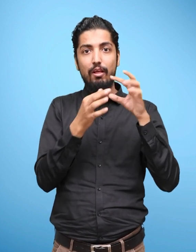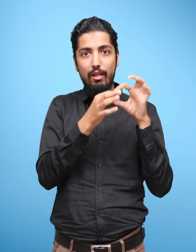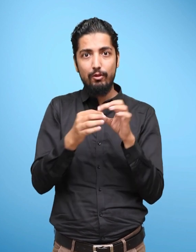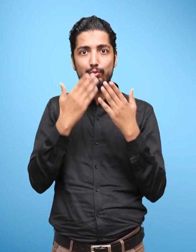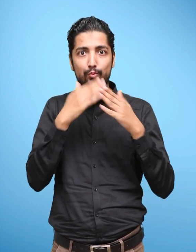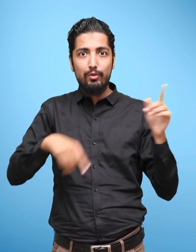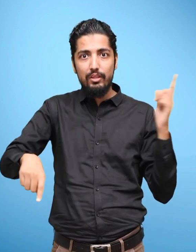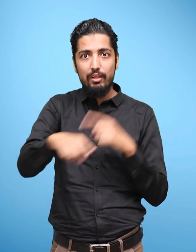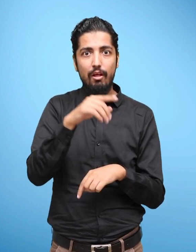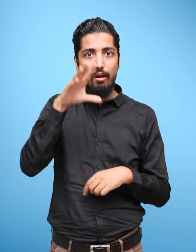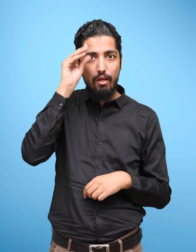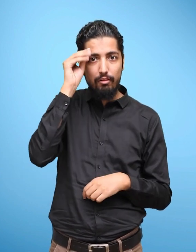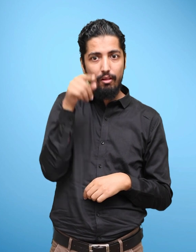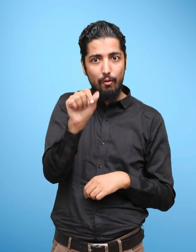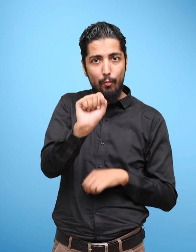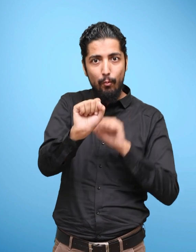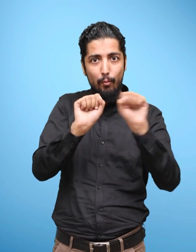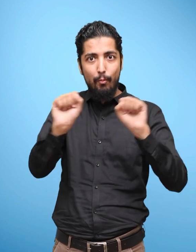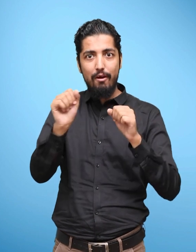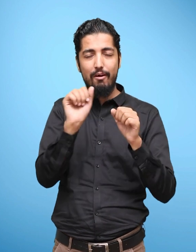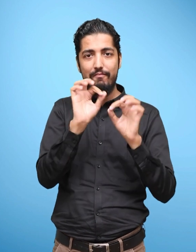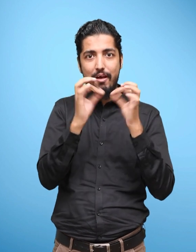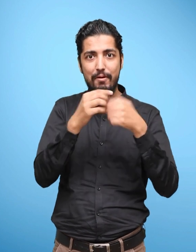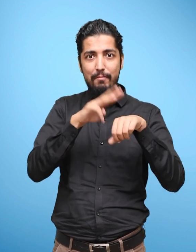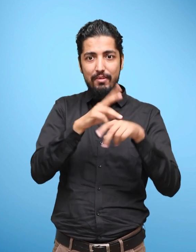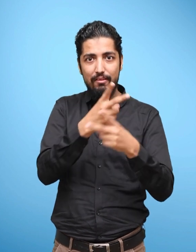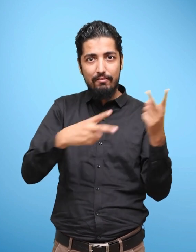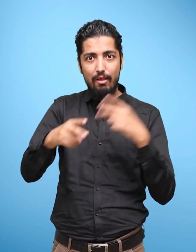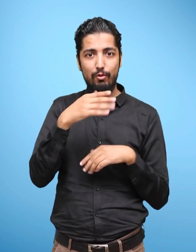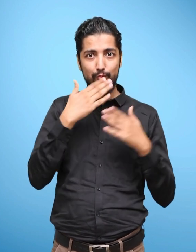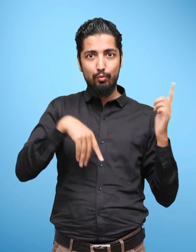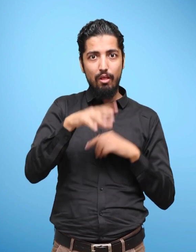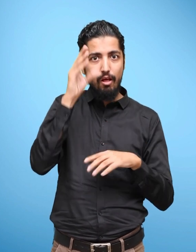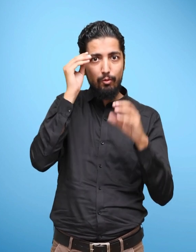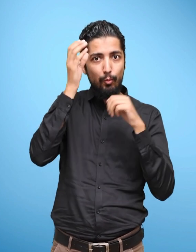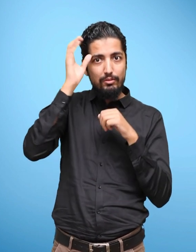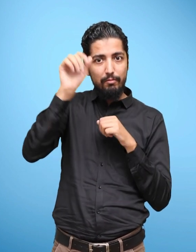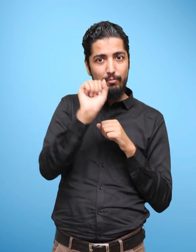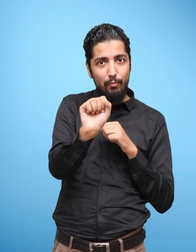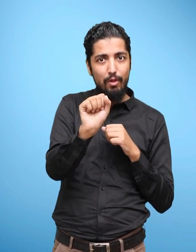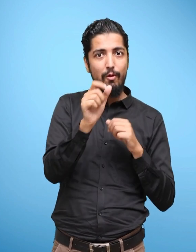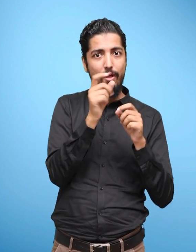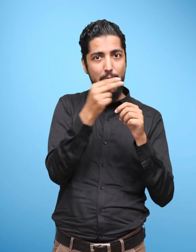sparrow family, enabling them to learn words related to family members.